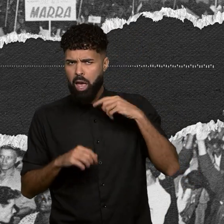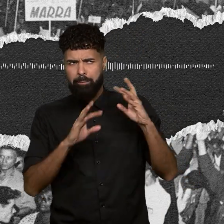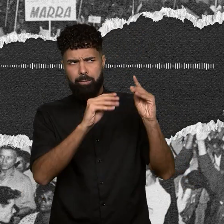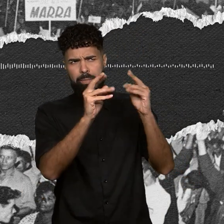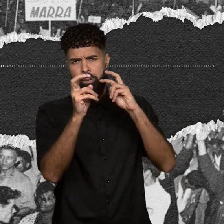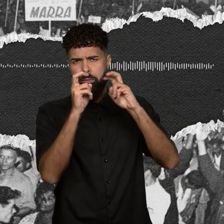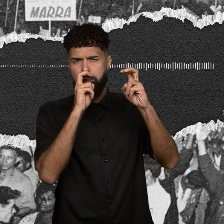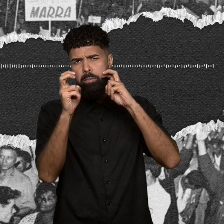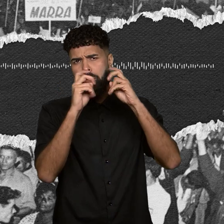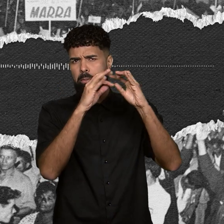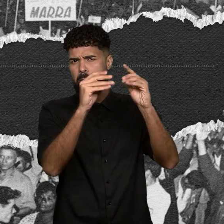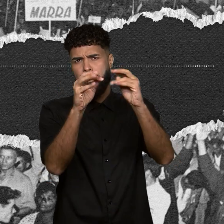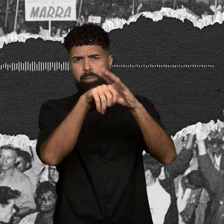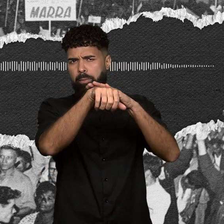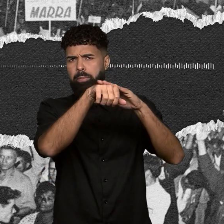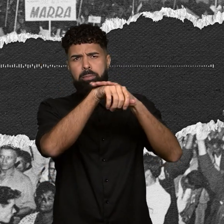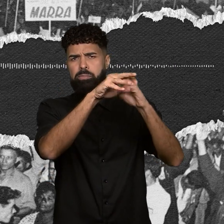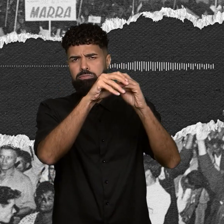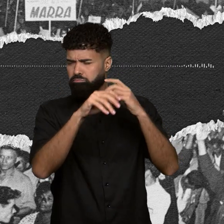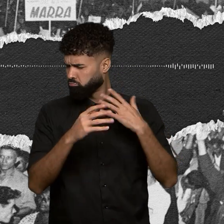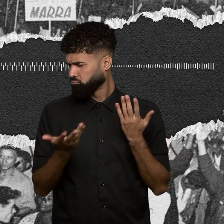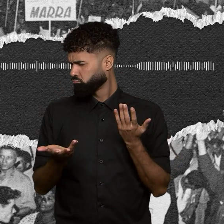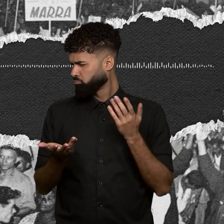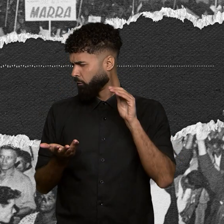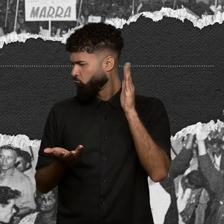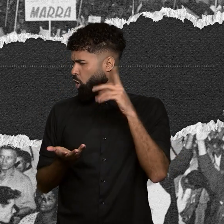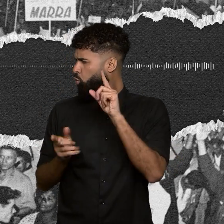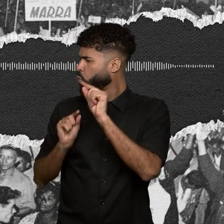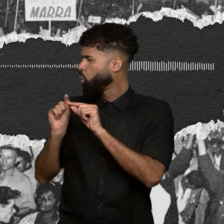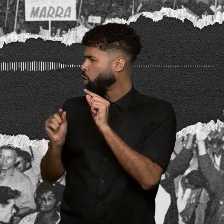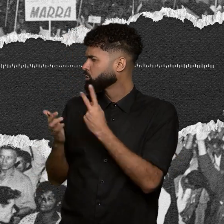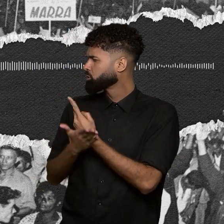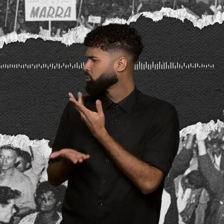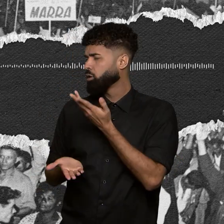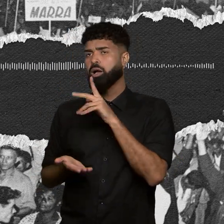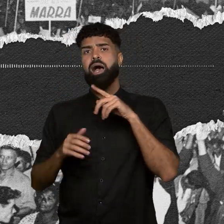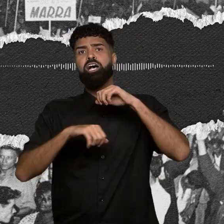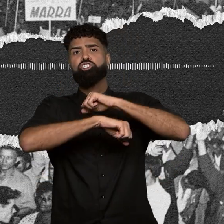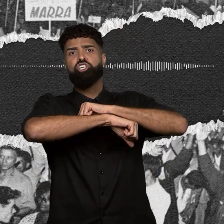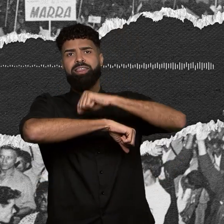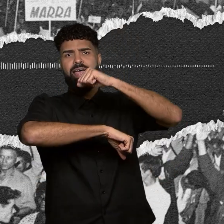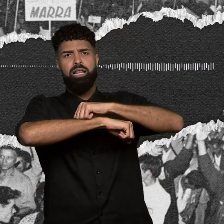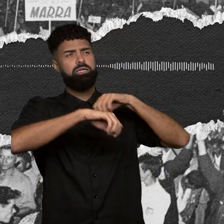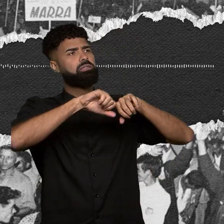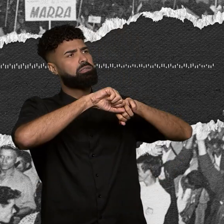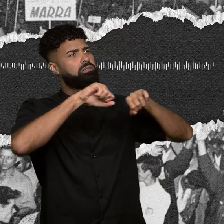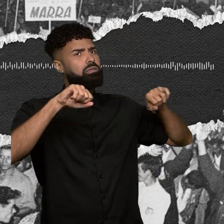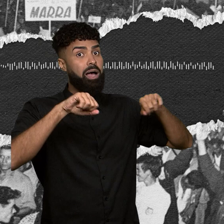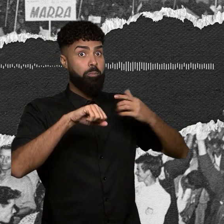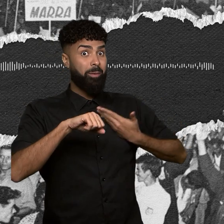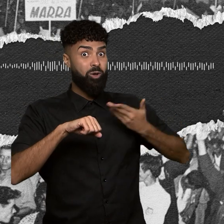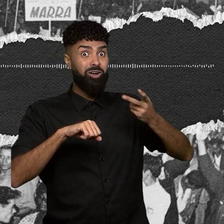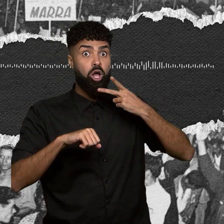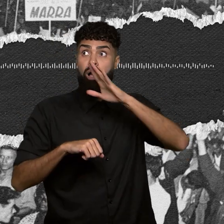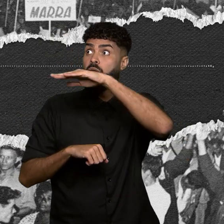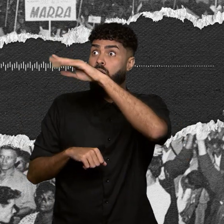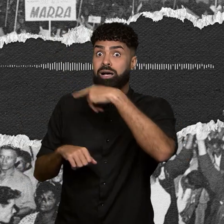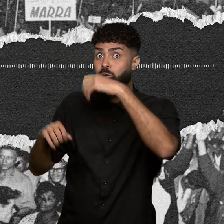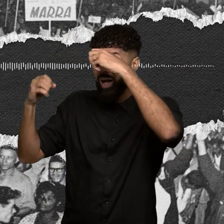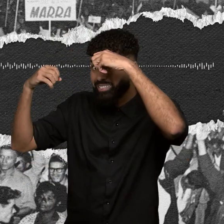conversando, conversando, falei, alguma coisa está acontecendo. Aí eu abri a janela, um colega meu falou assim, não acenda a luz não, porque está cheio de